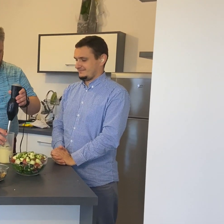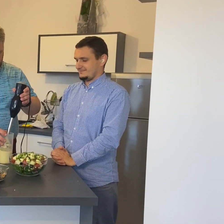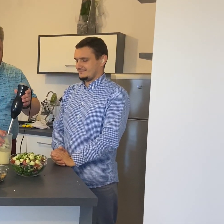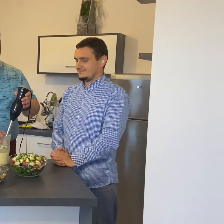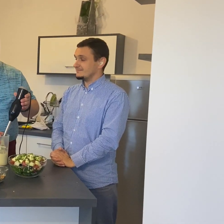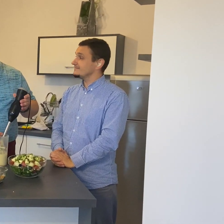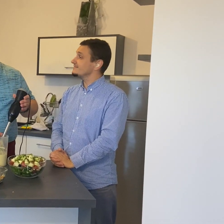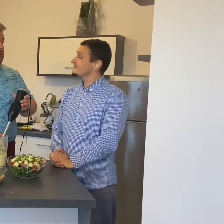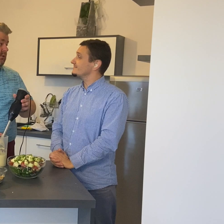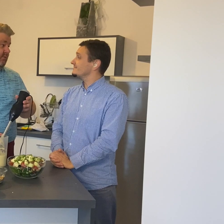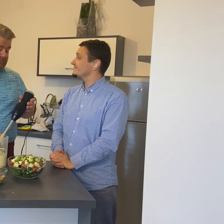Dressing gotowy.